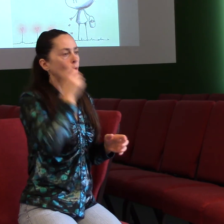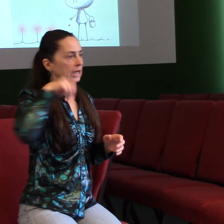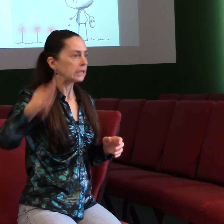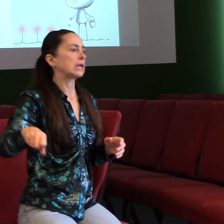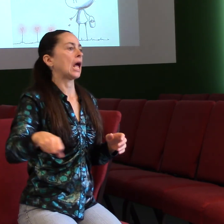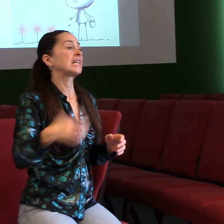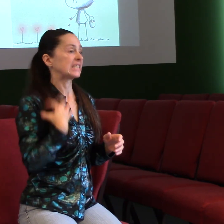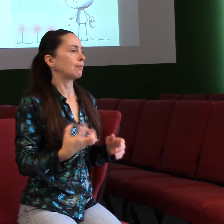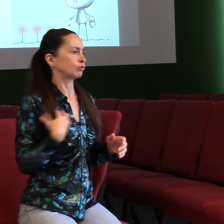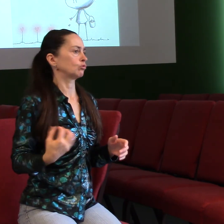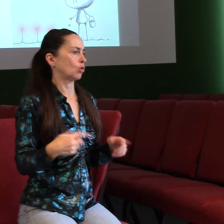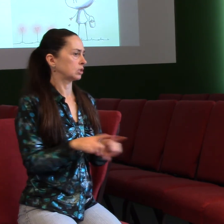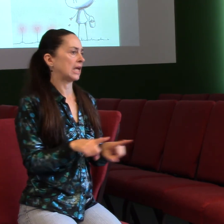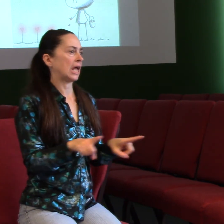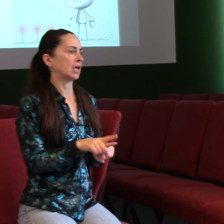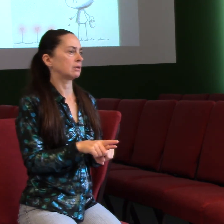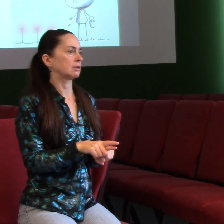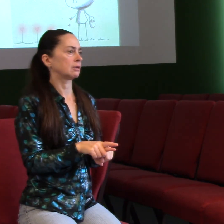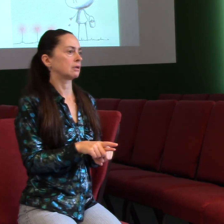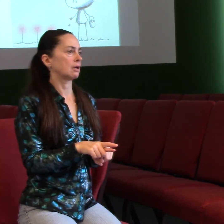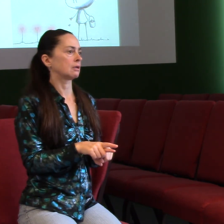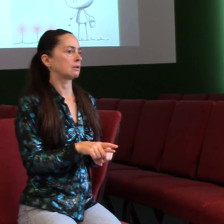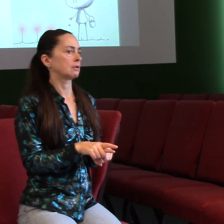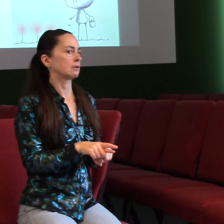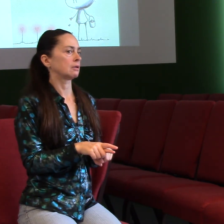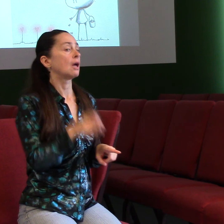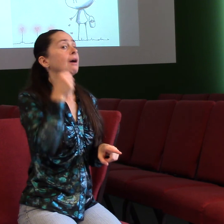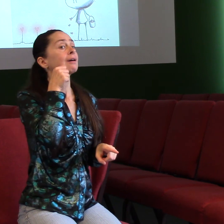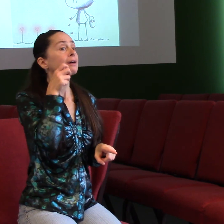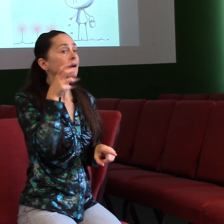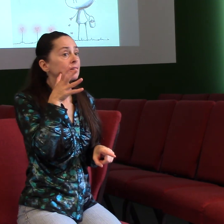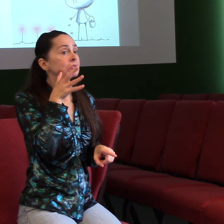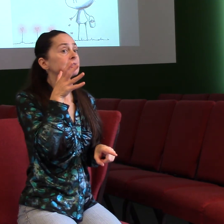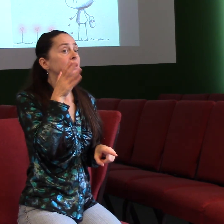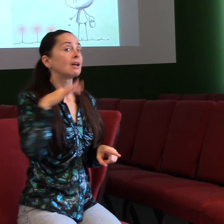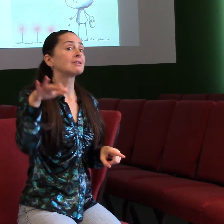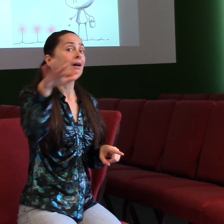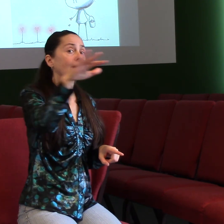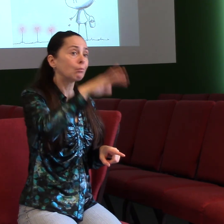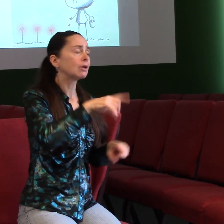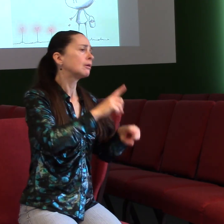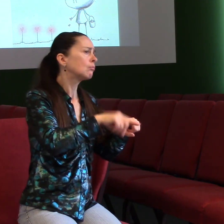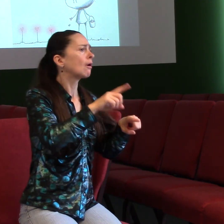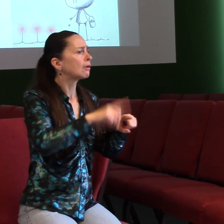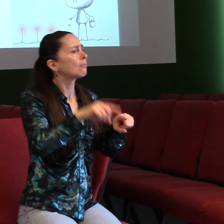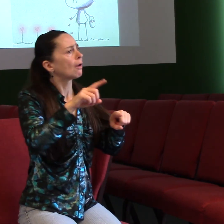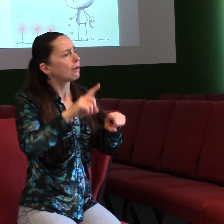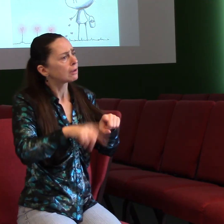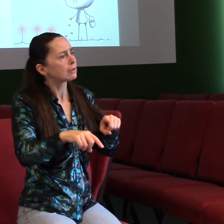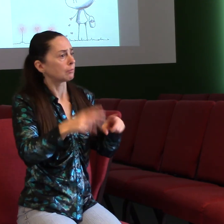Každý den je nám odpouštěno. Neskutečně moc. Každý den děláme chyby, protože nejsme dokonali, ale Bůh na nás proměňuje. Odpouští nám.